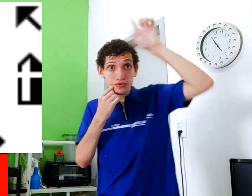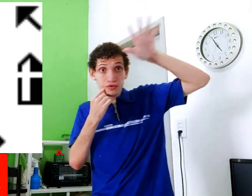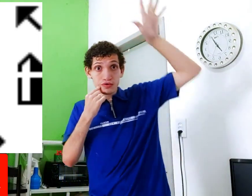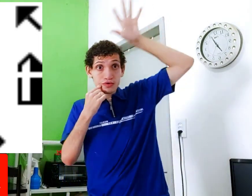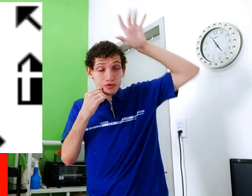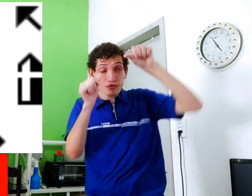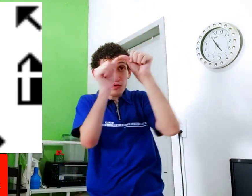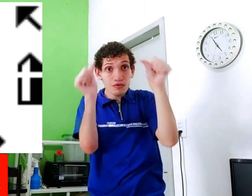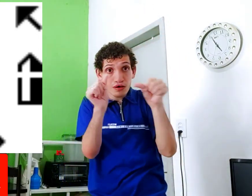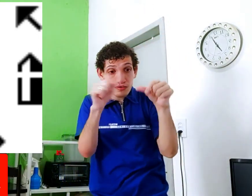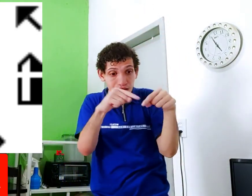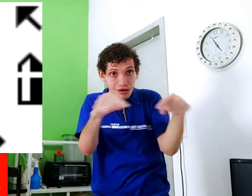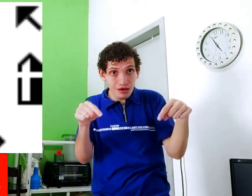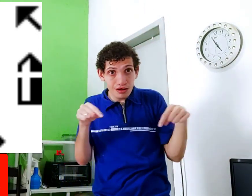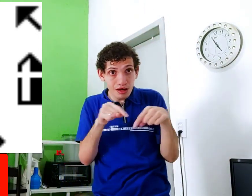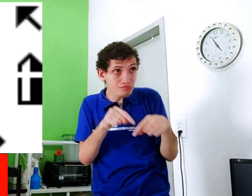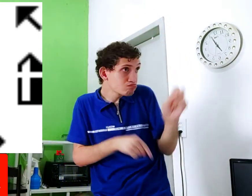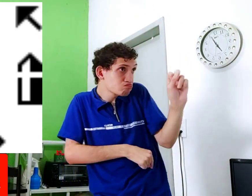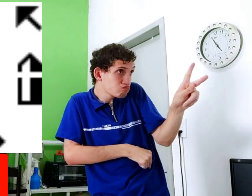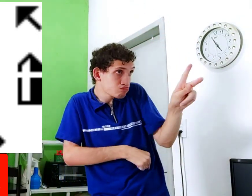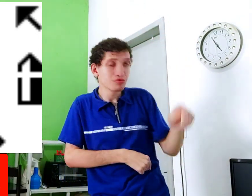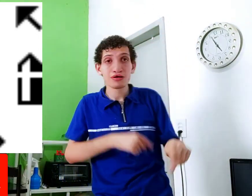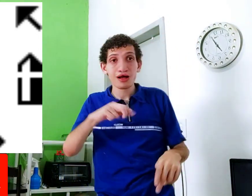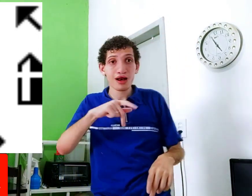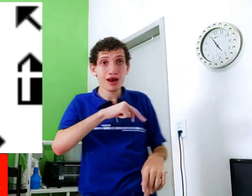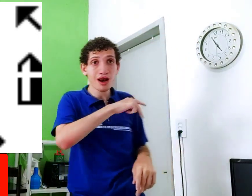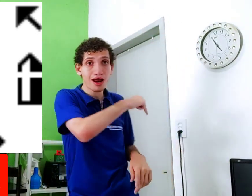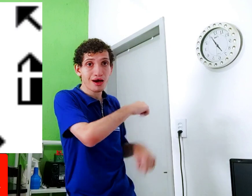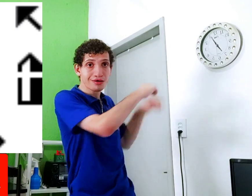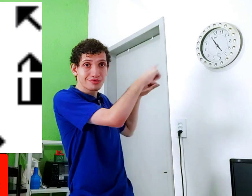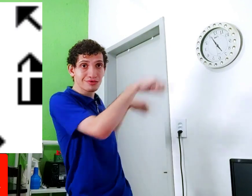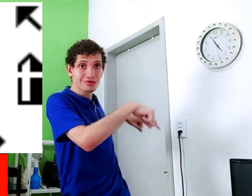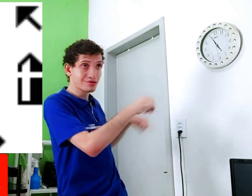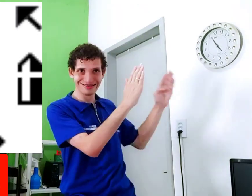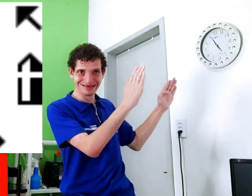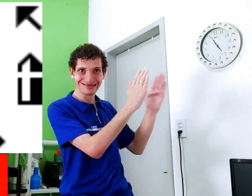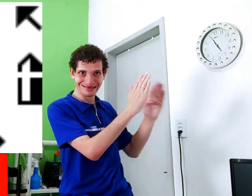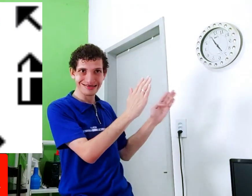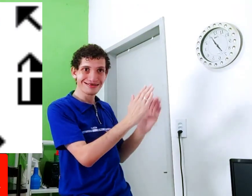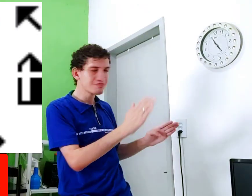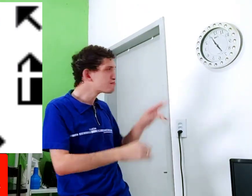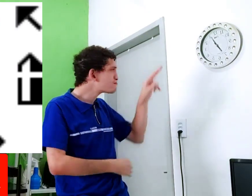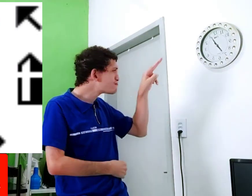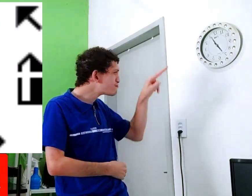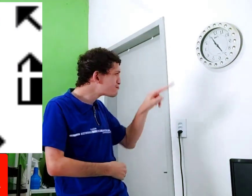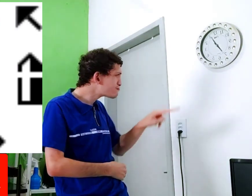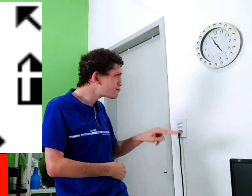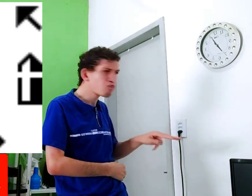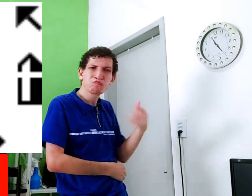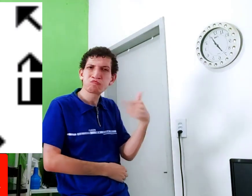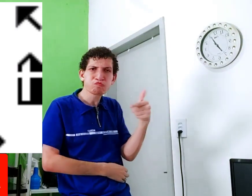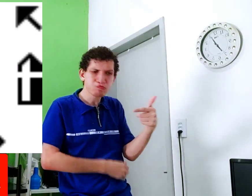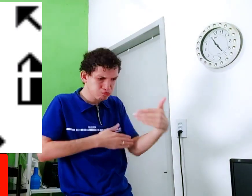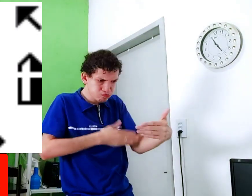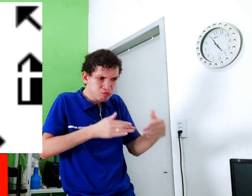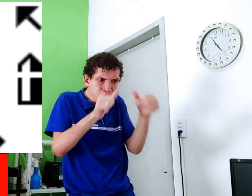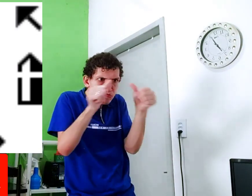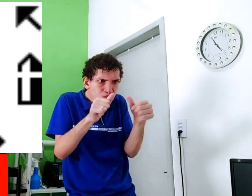existe sinal. Aí o senhor imaginou o formato da aicha quadrada, ok. Foi lá na pateleira, olhando, olhando, não